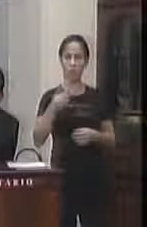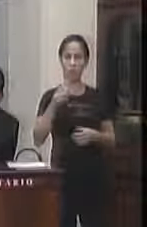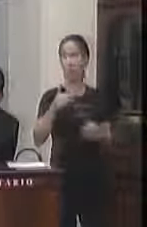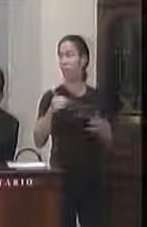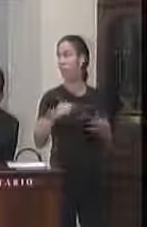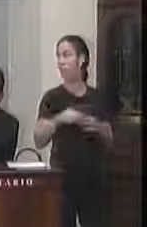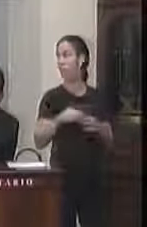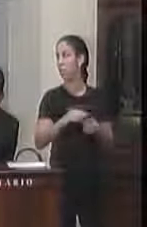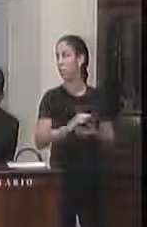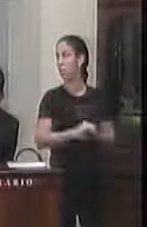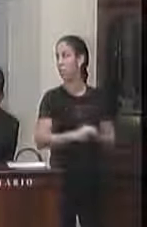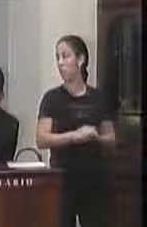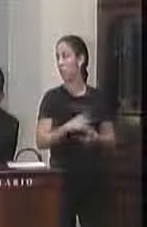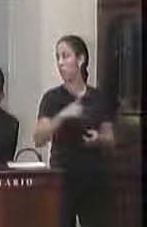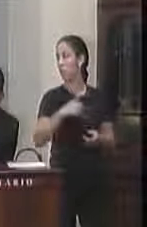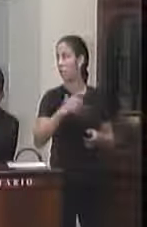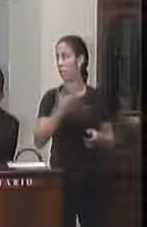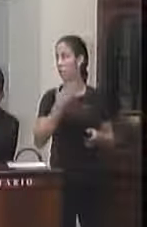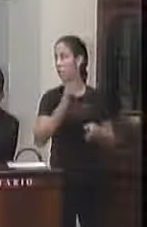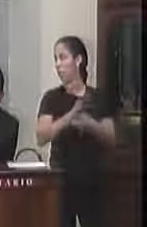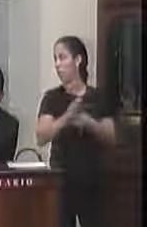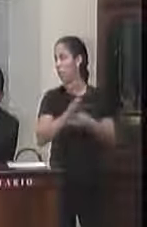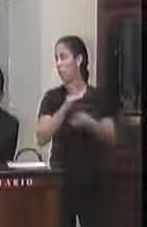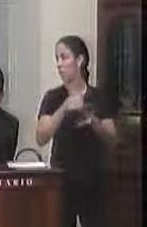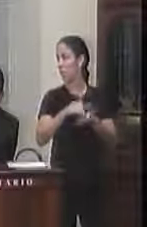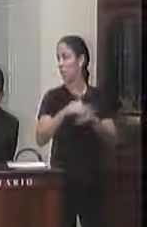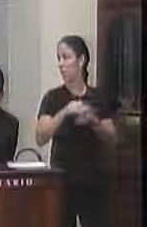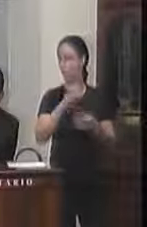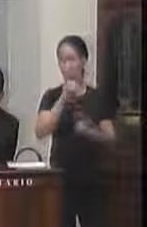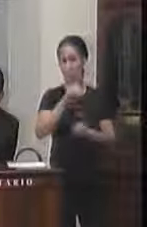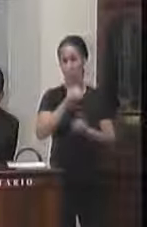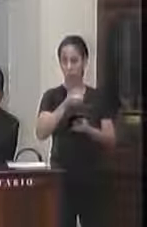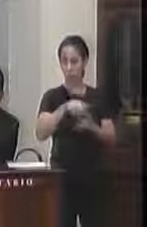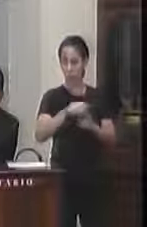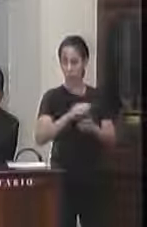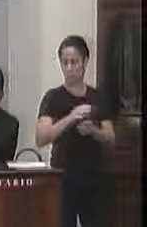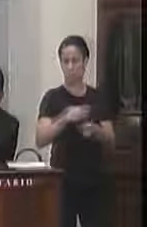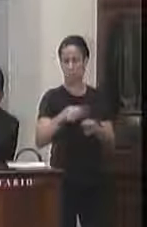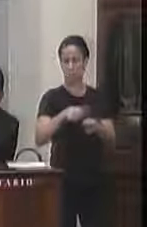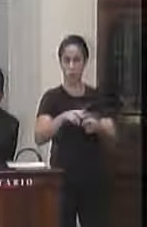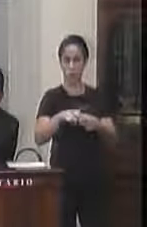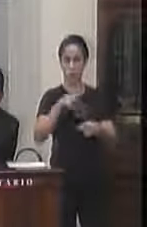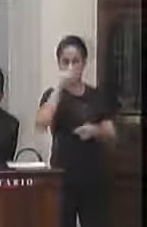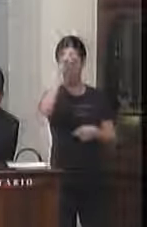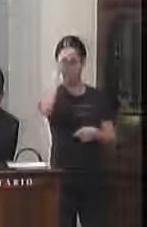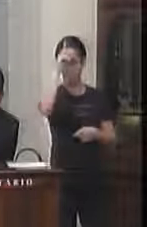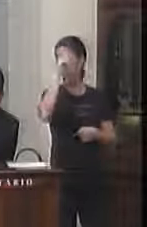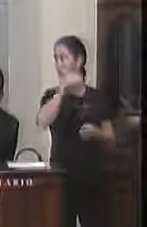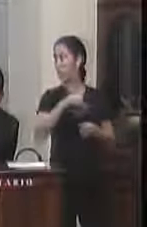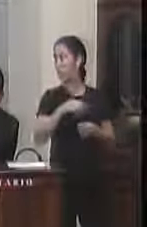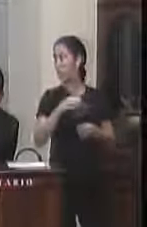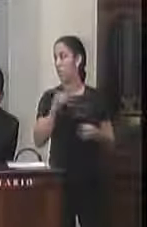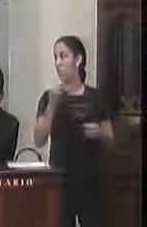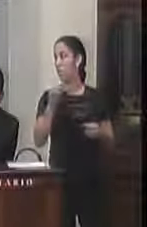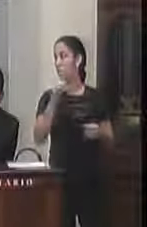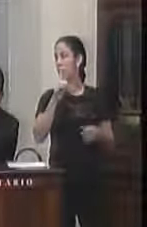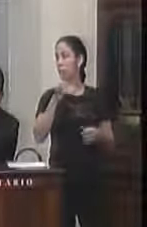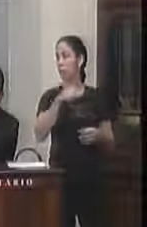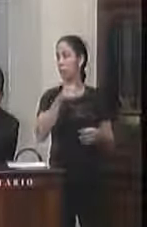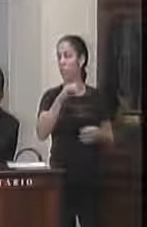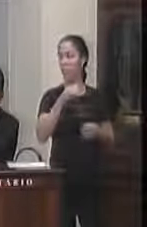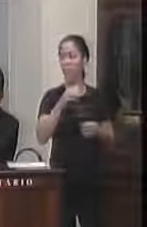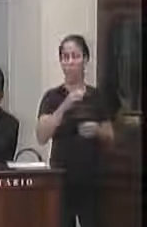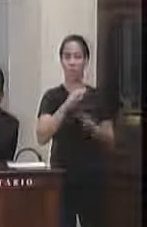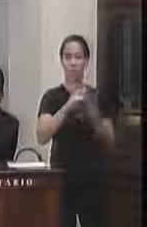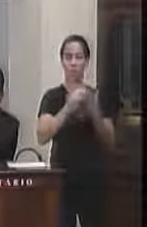providências tem a finalidade de atender os anseios da Secretaria Municipal de Educação para a criação de dotação para a bolsa de